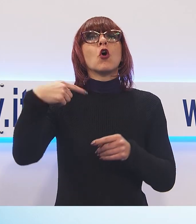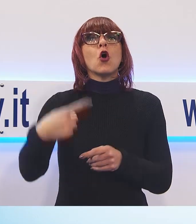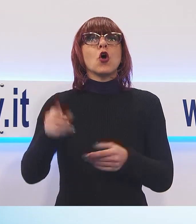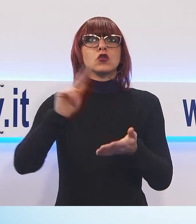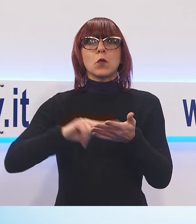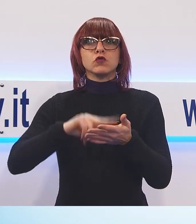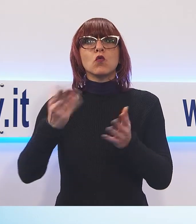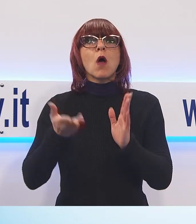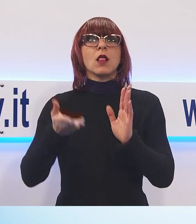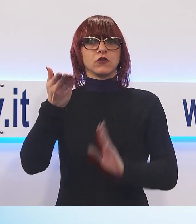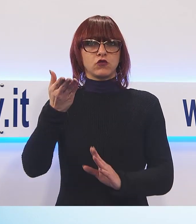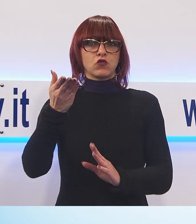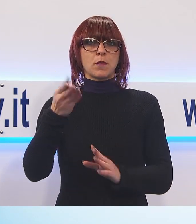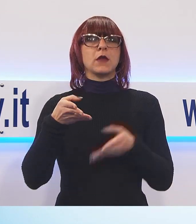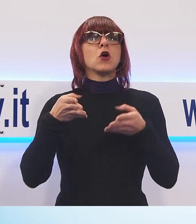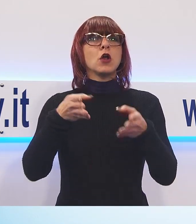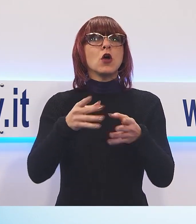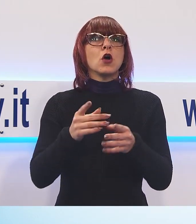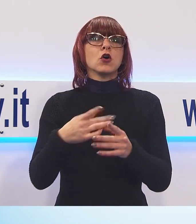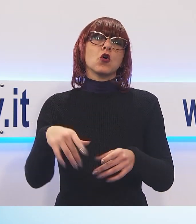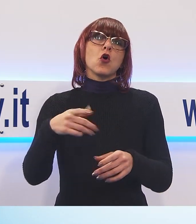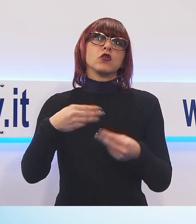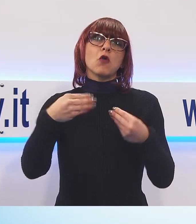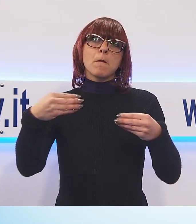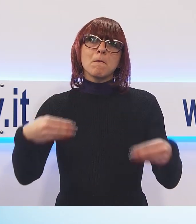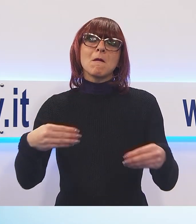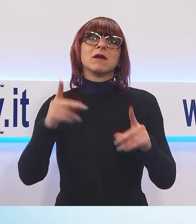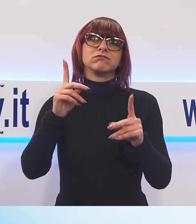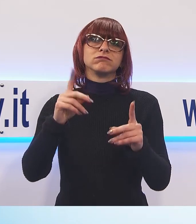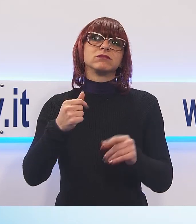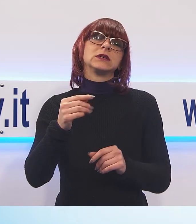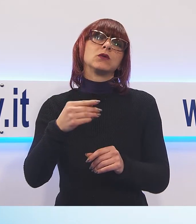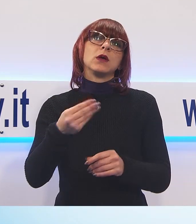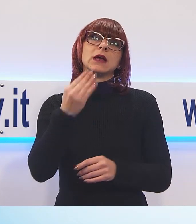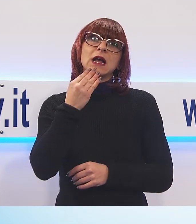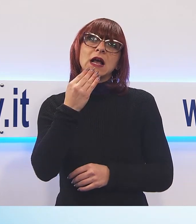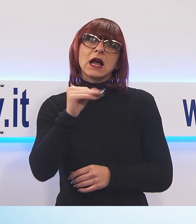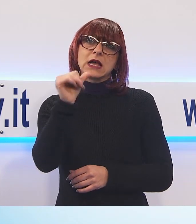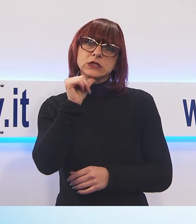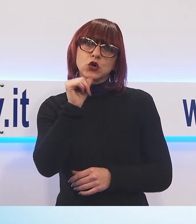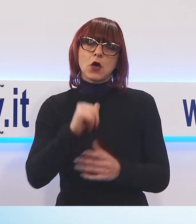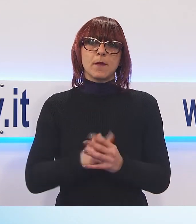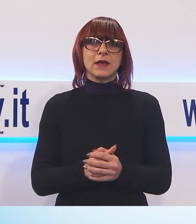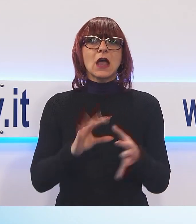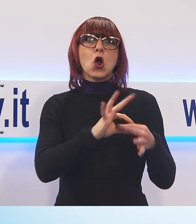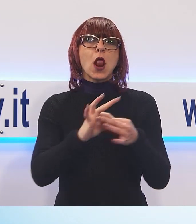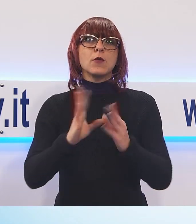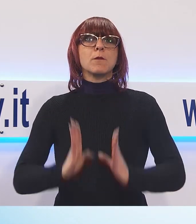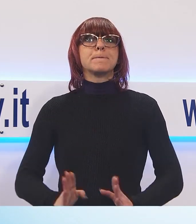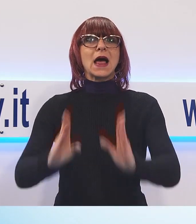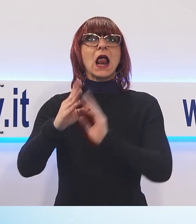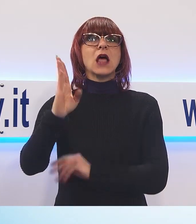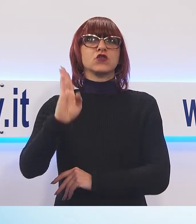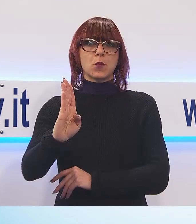discipline neogastronomiche di Fondazione Campus, in collaborazione con Fondazione Palazzo Boccella. Gli studenti si